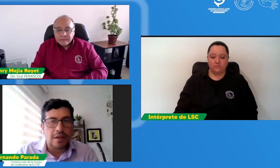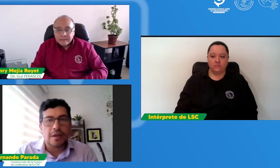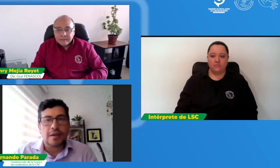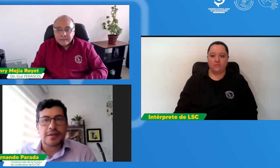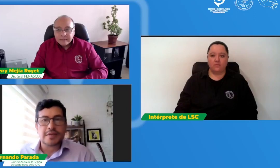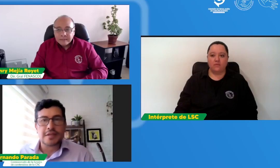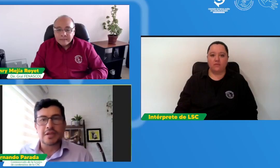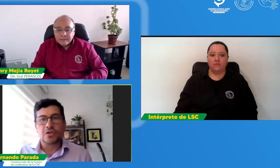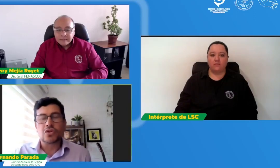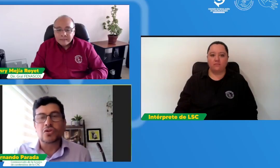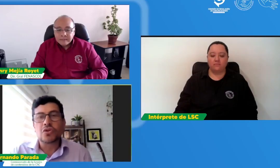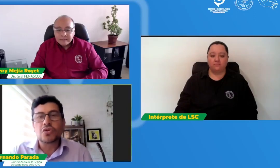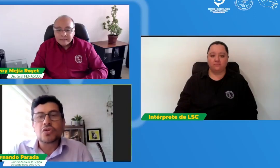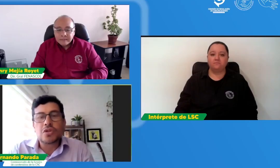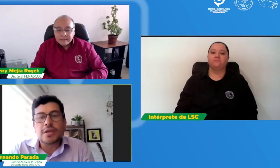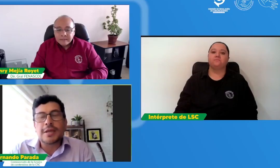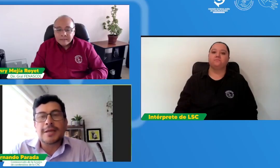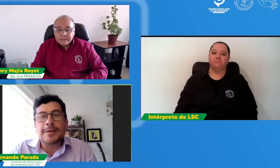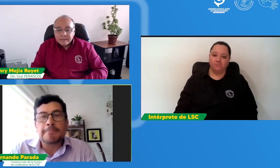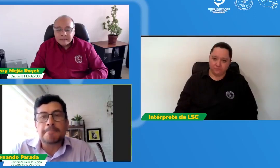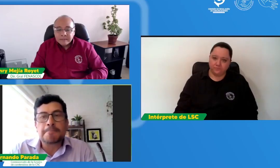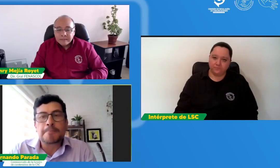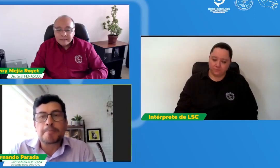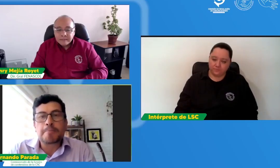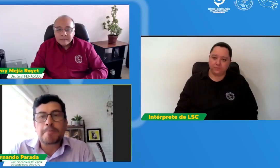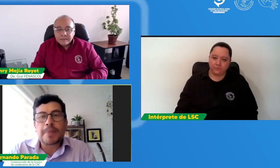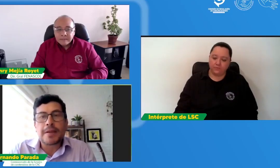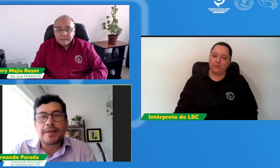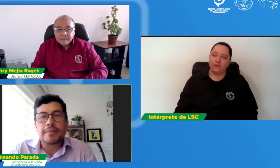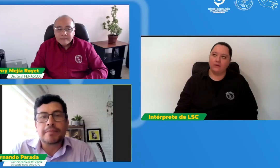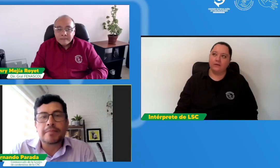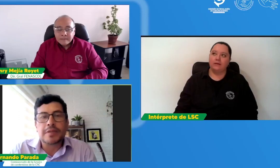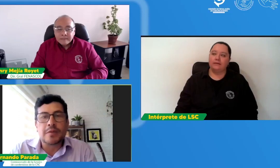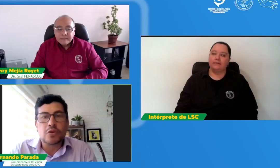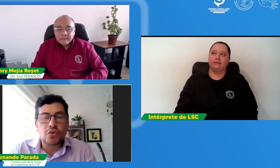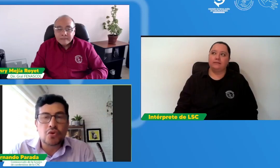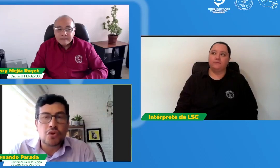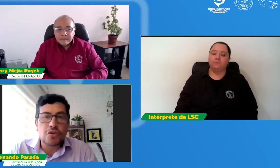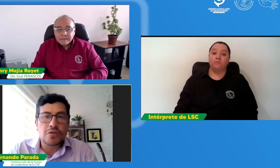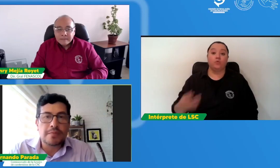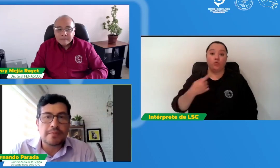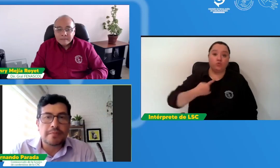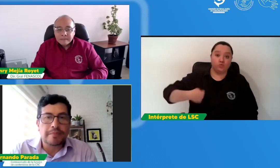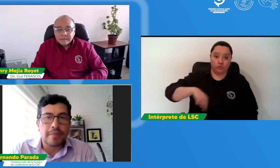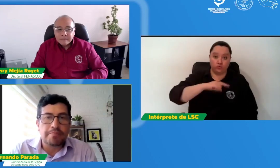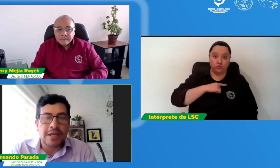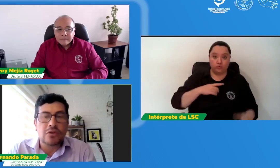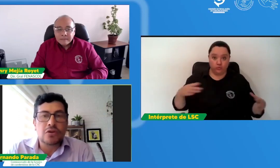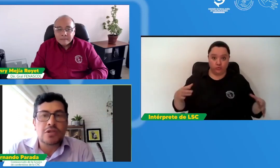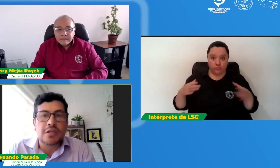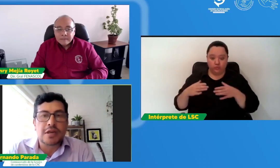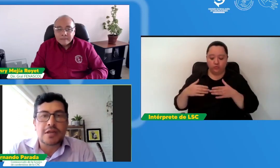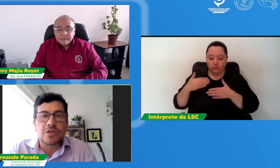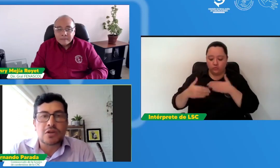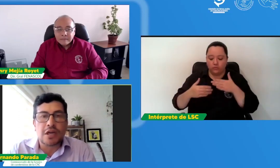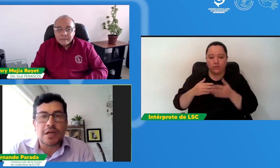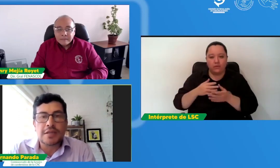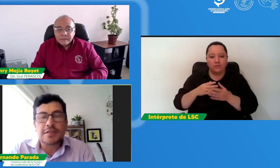Sí, nosotros seguimos unos métodos internacionales